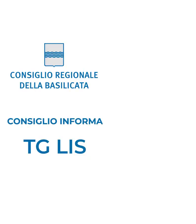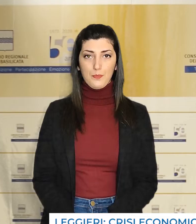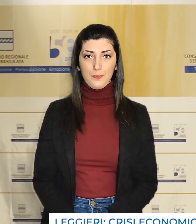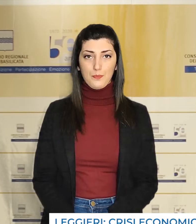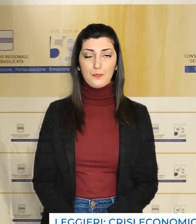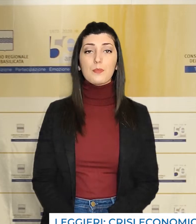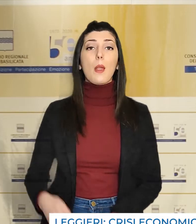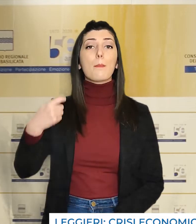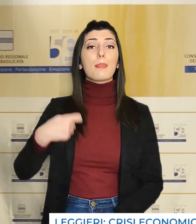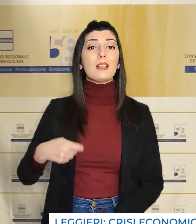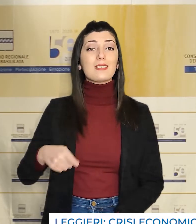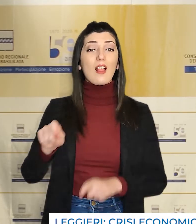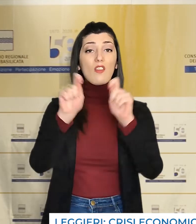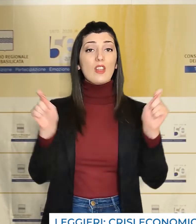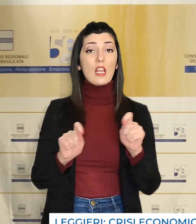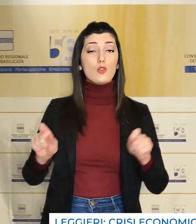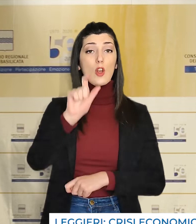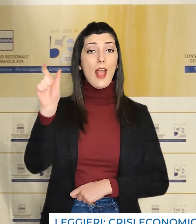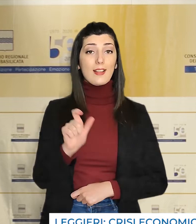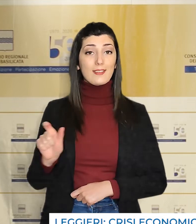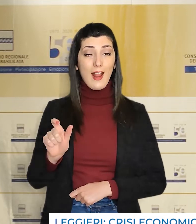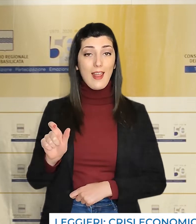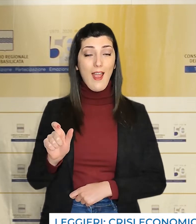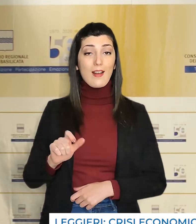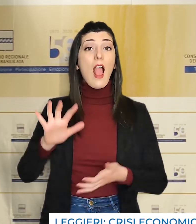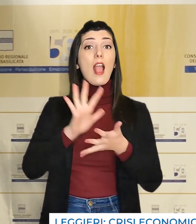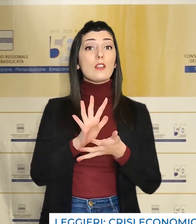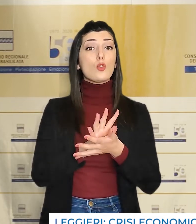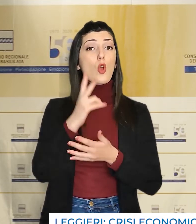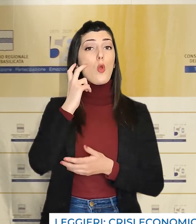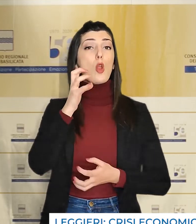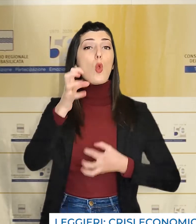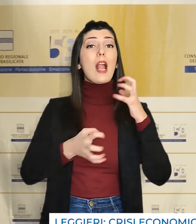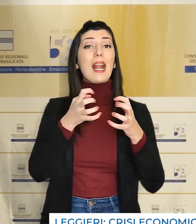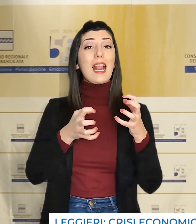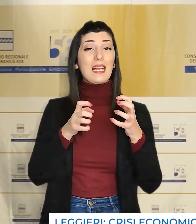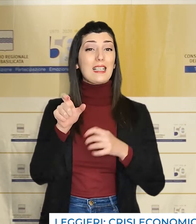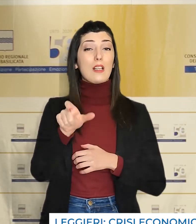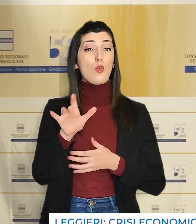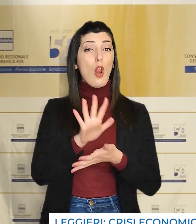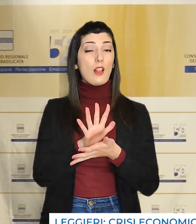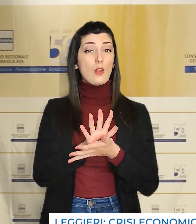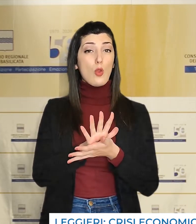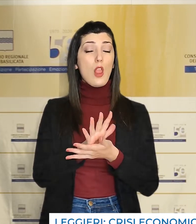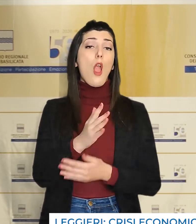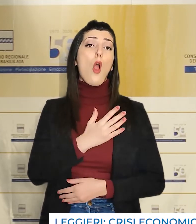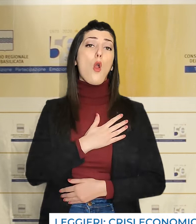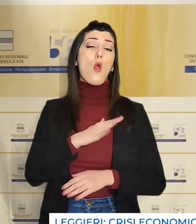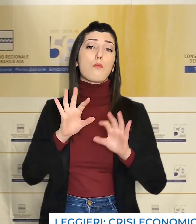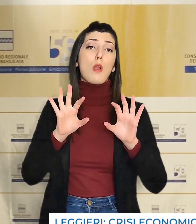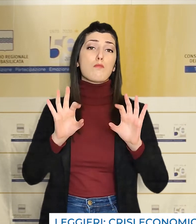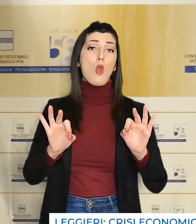Il grido d'allarme del presidente della Federazione Italiana degli Editori sulla crisi dell'editoria,